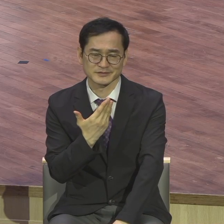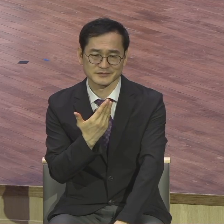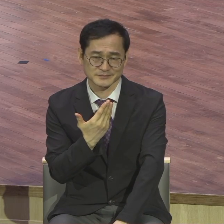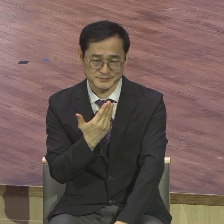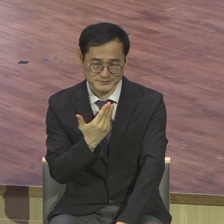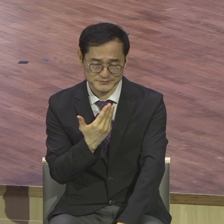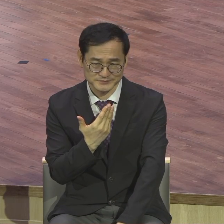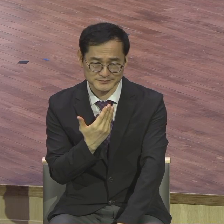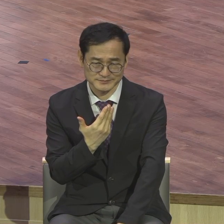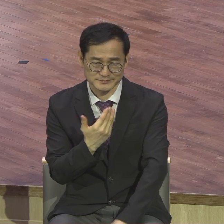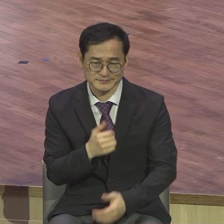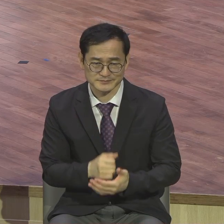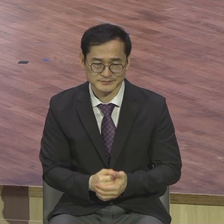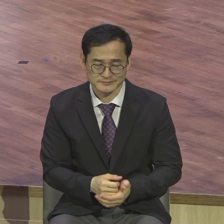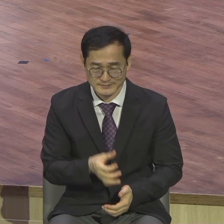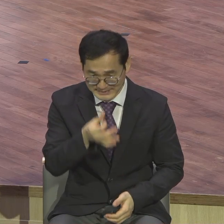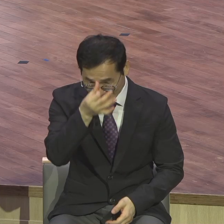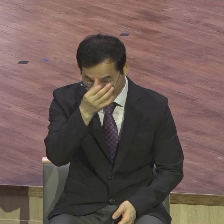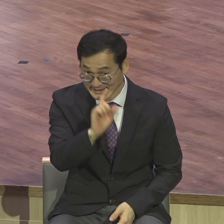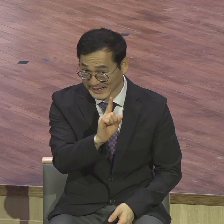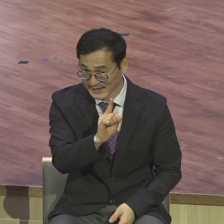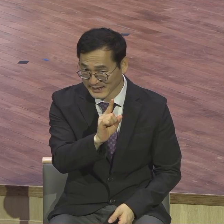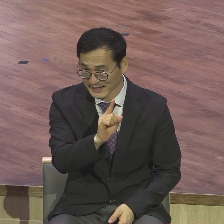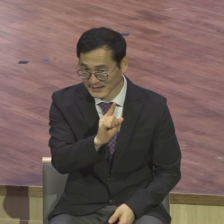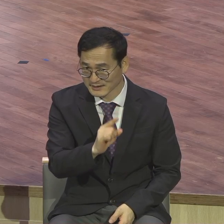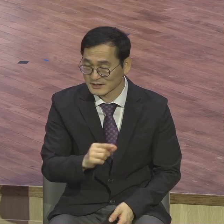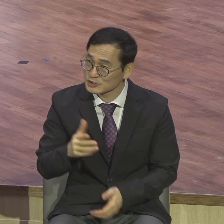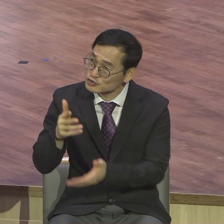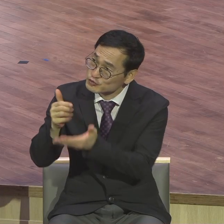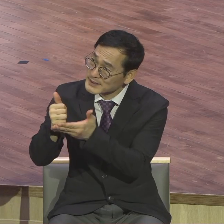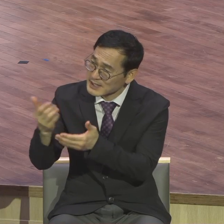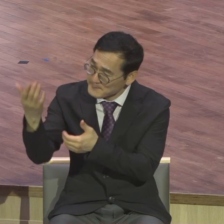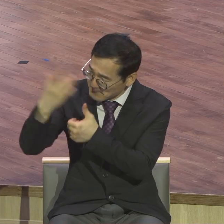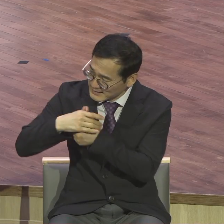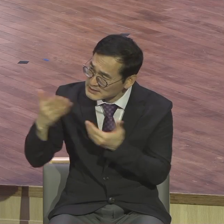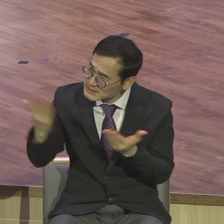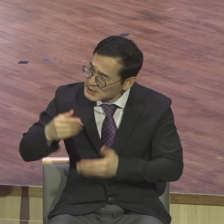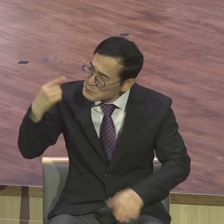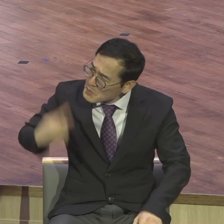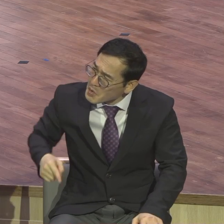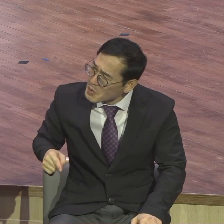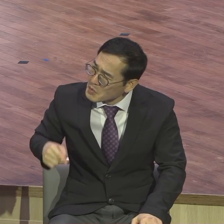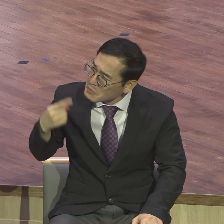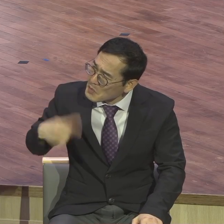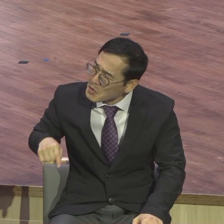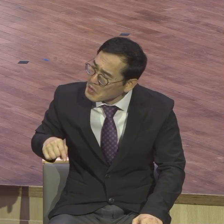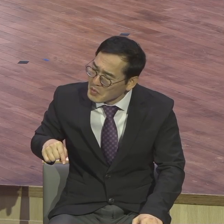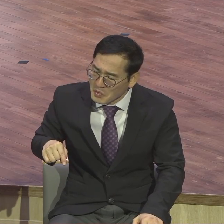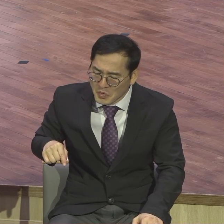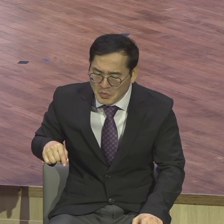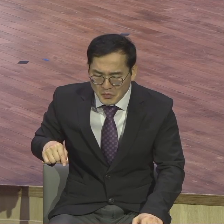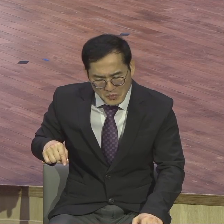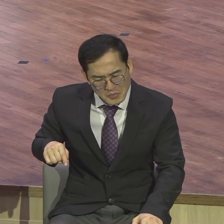받은 종은 주인의 의도가 무엇인지 정말 오해를 해도 한참 오해를 했어요